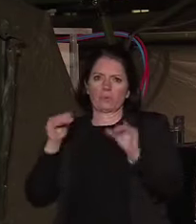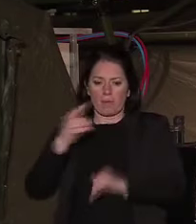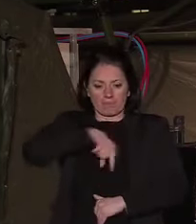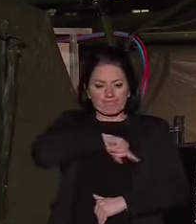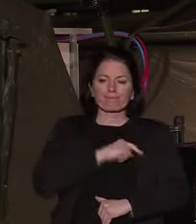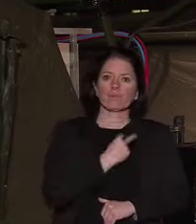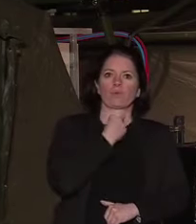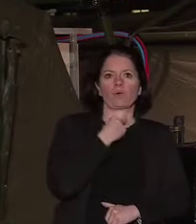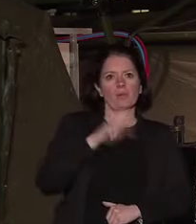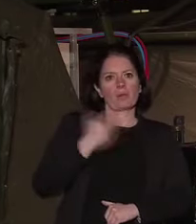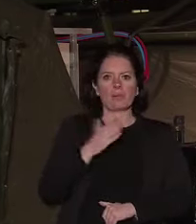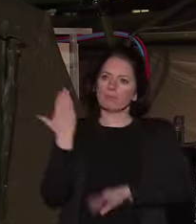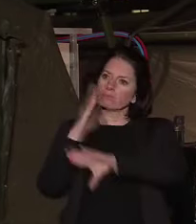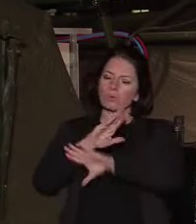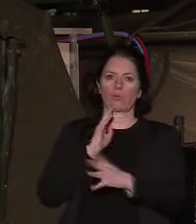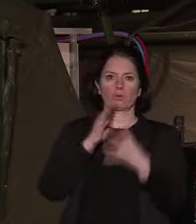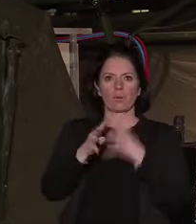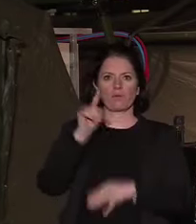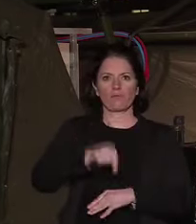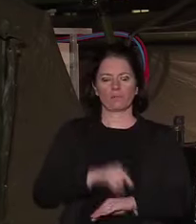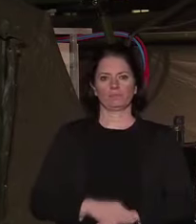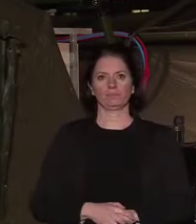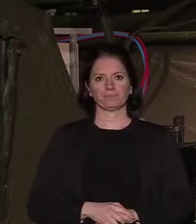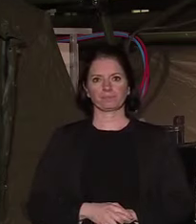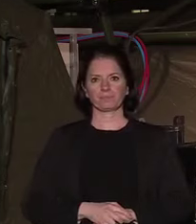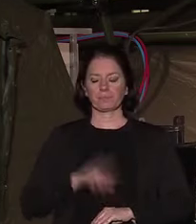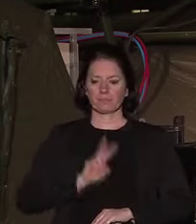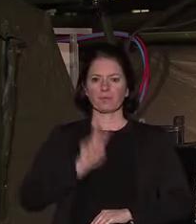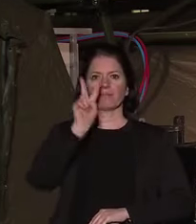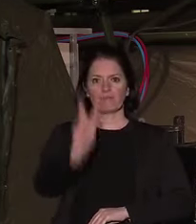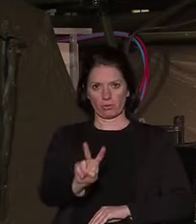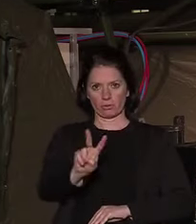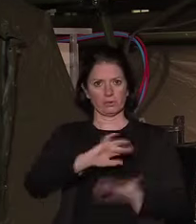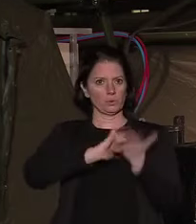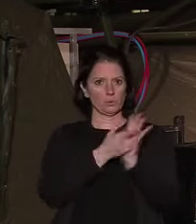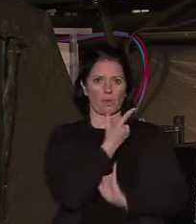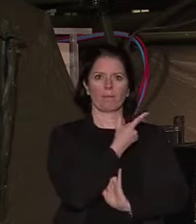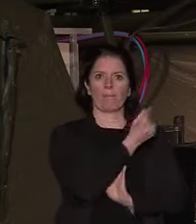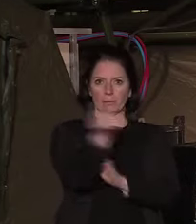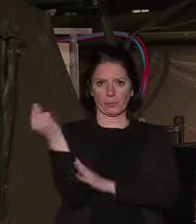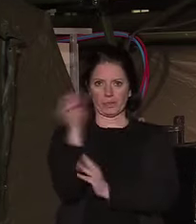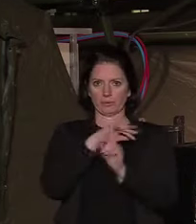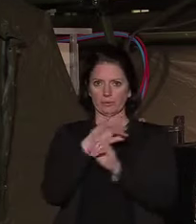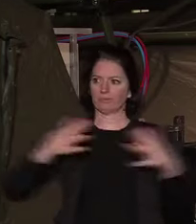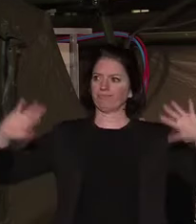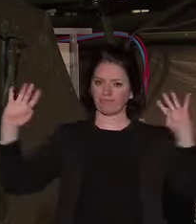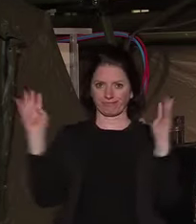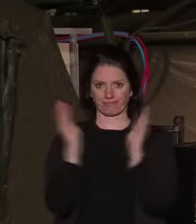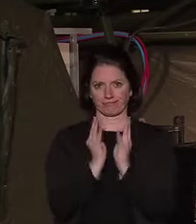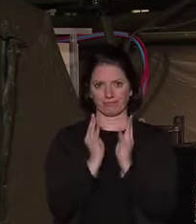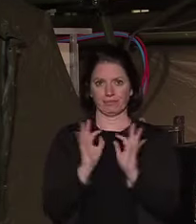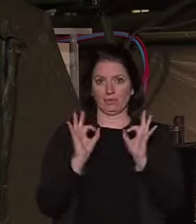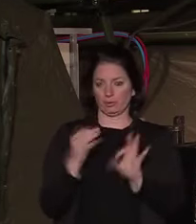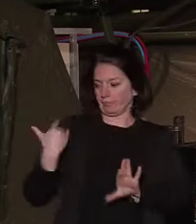les nôtres, toujours en transparence. Vendredi, je rassemblerai l'ensemble des partenaires sociaux et un très gros travail a été fait ces derniers jours